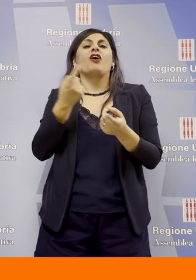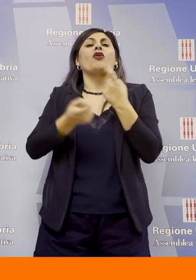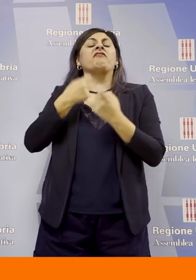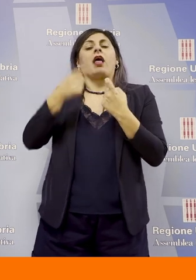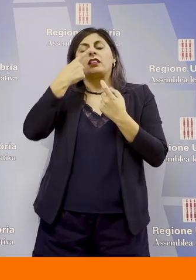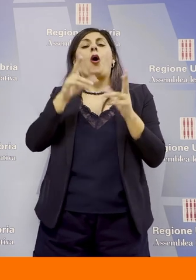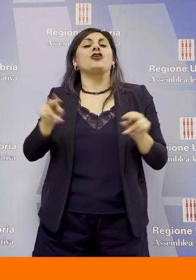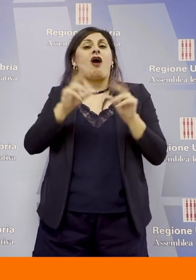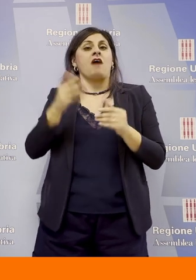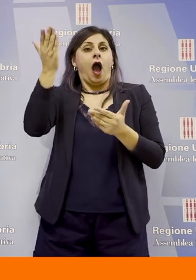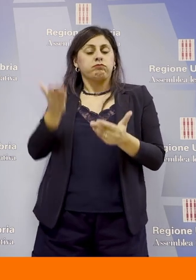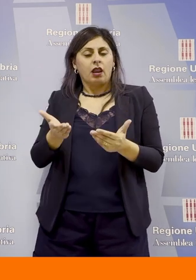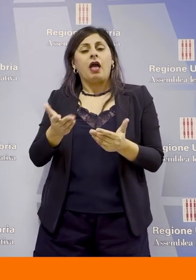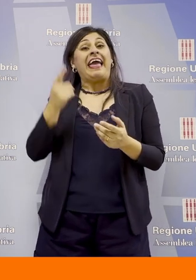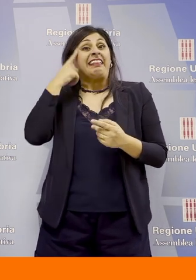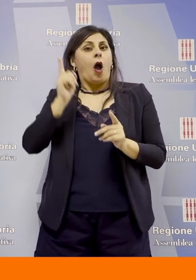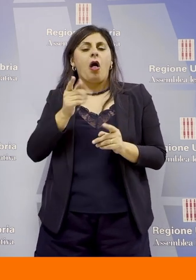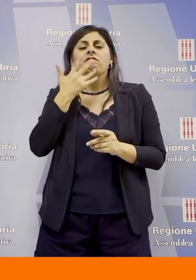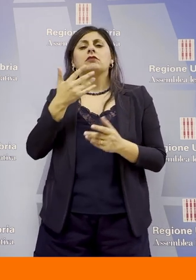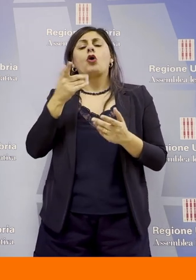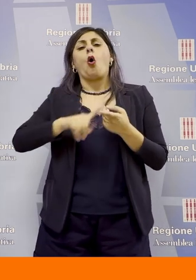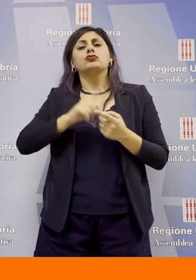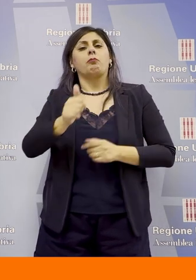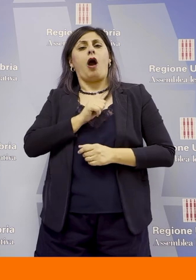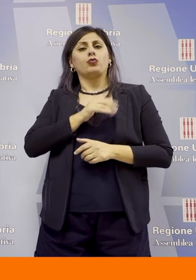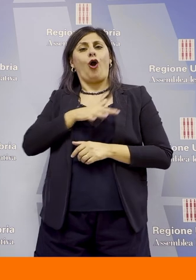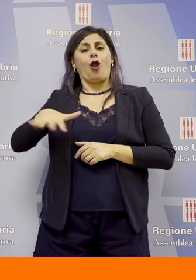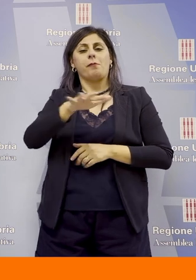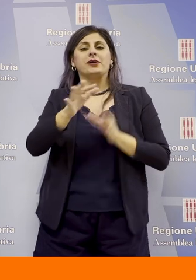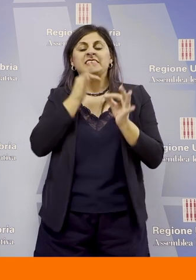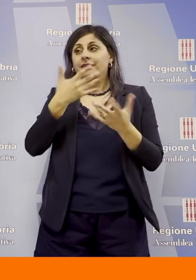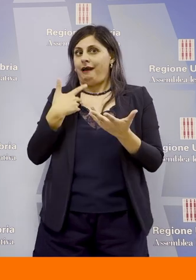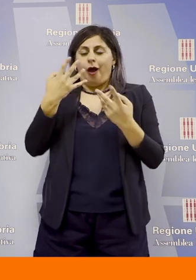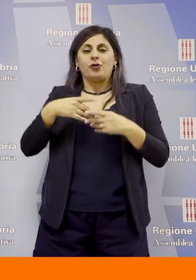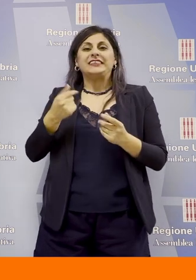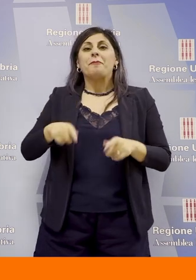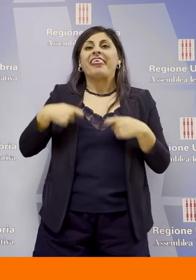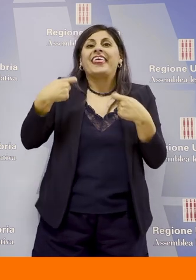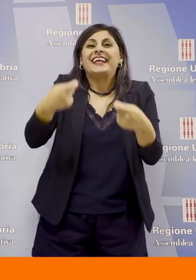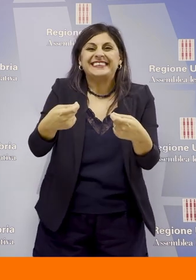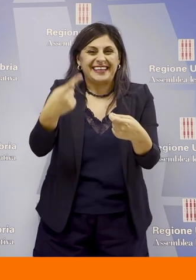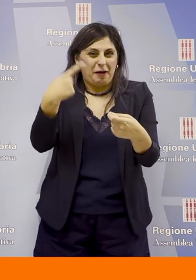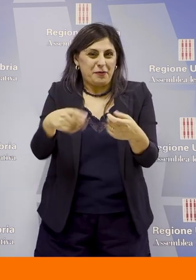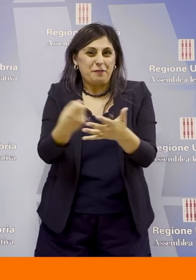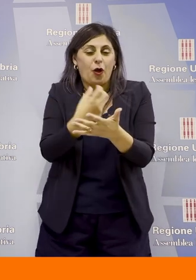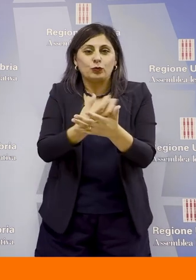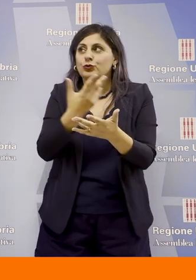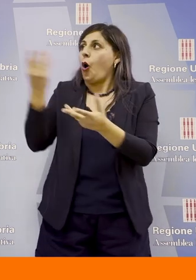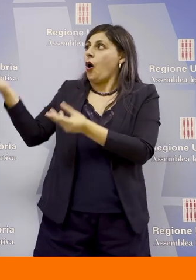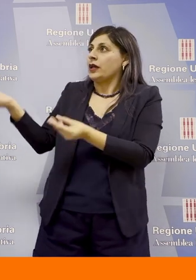'idea innanzitutto di autoconsumo e quindi di eliminare quelli che sono i costi di produzione e